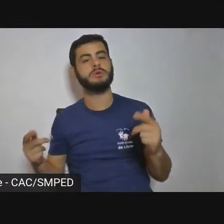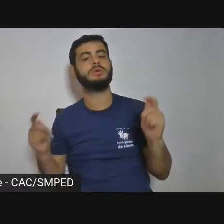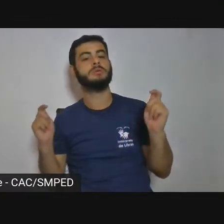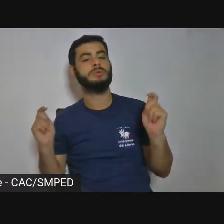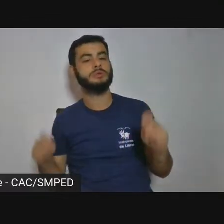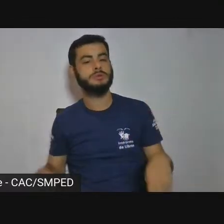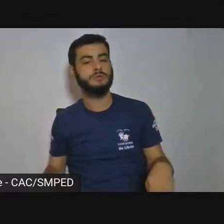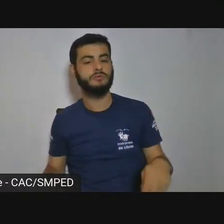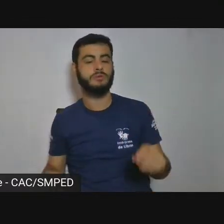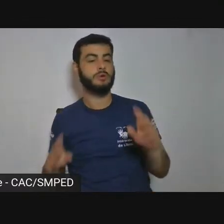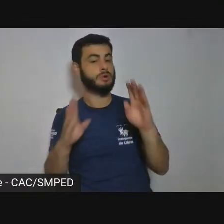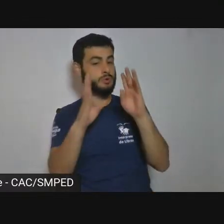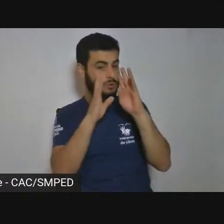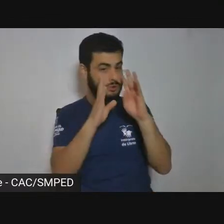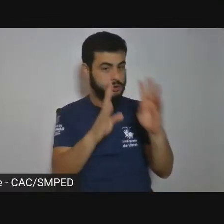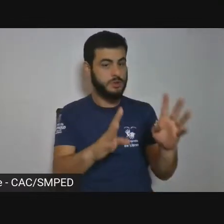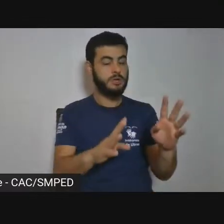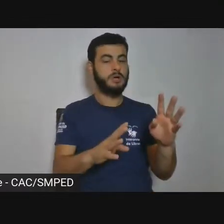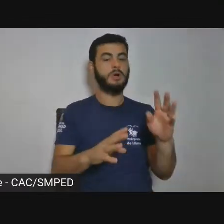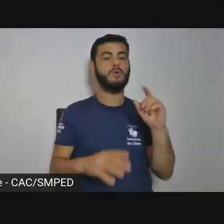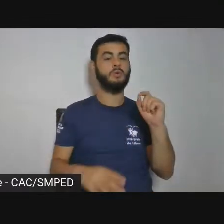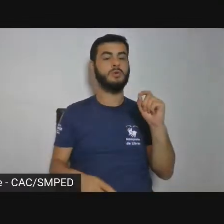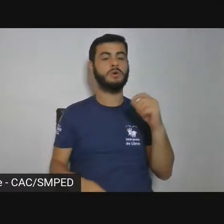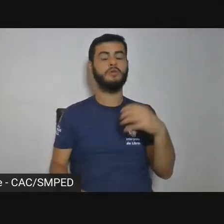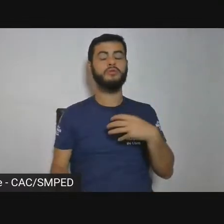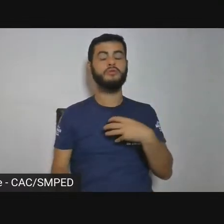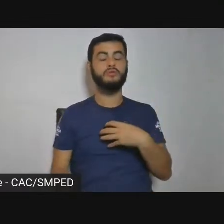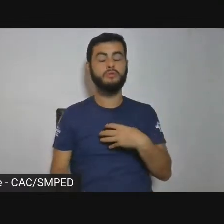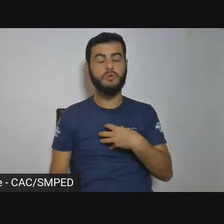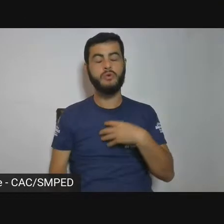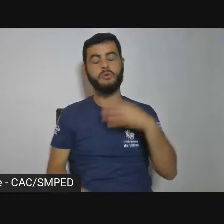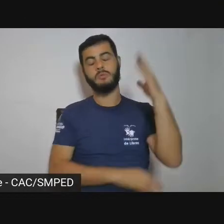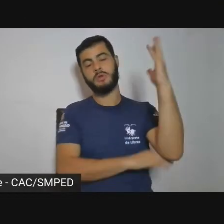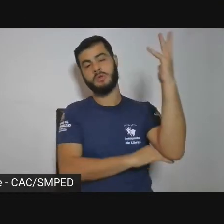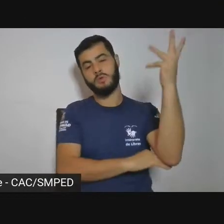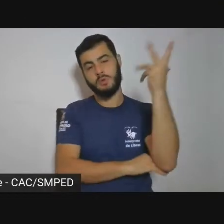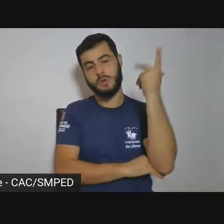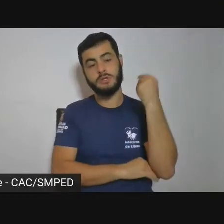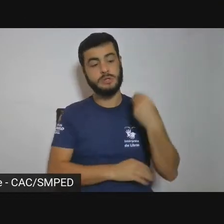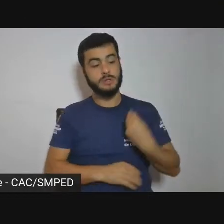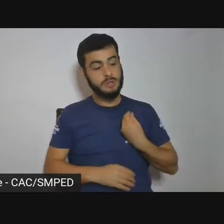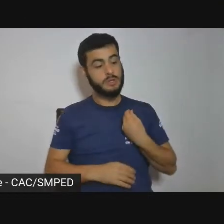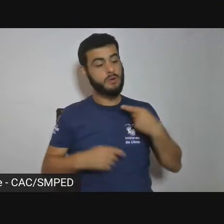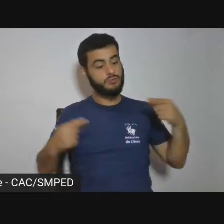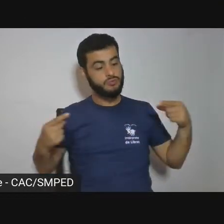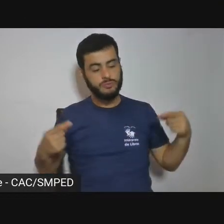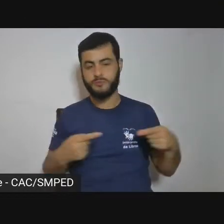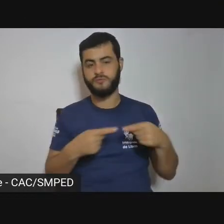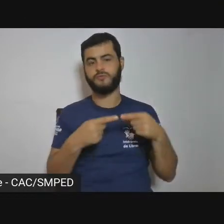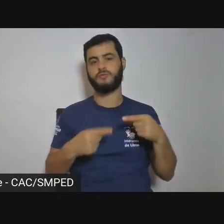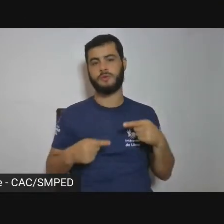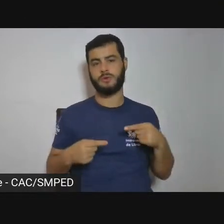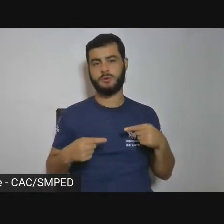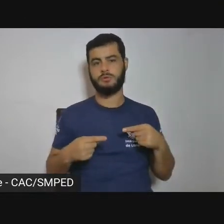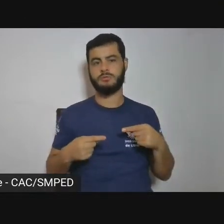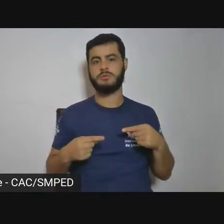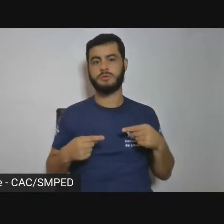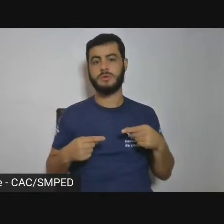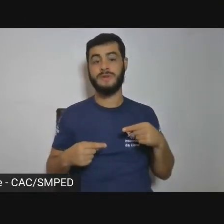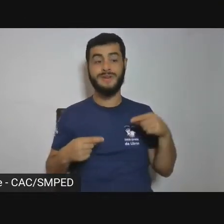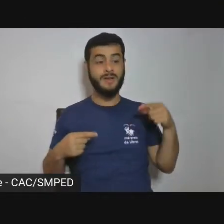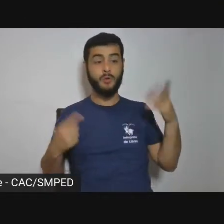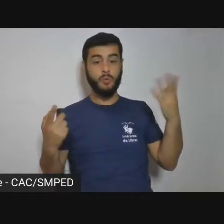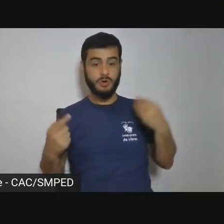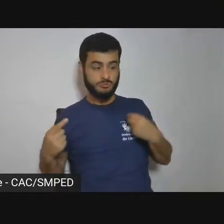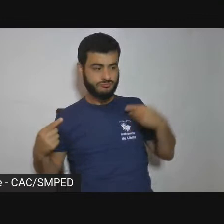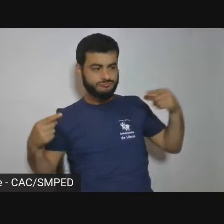voz da natureza que está sobrevivendo. Quer dizer, essa sobrevivência, tenho a impressão de